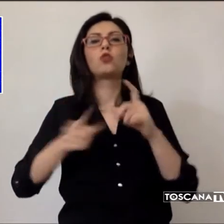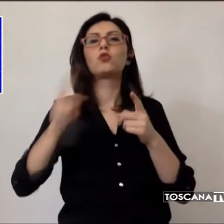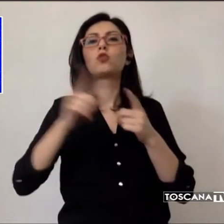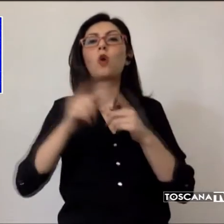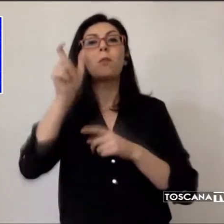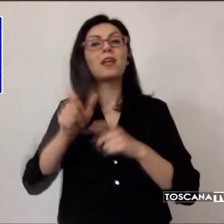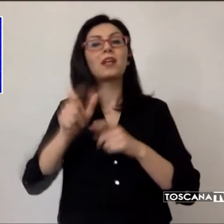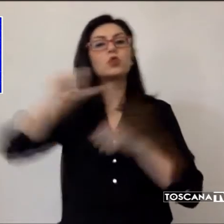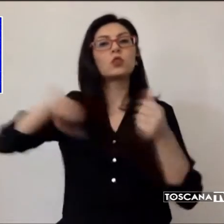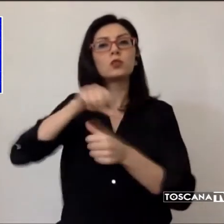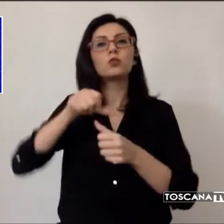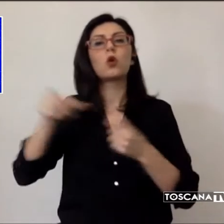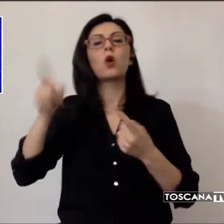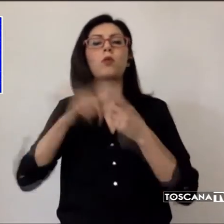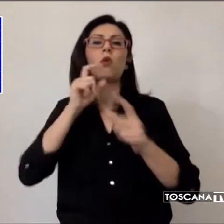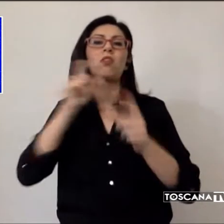diffamazione.